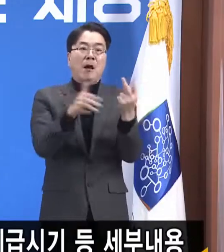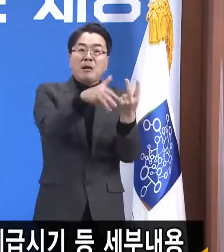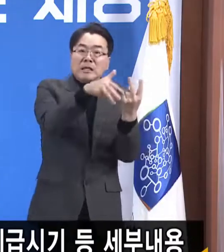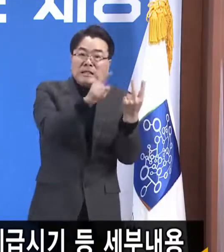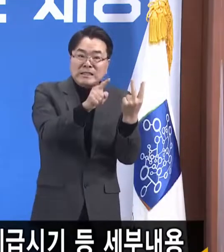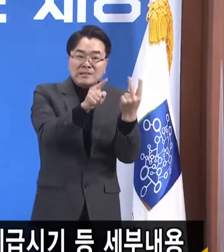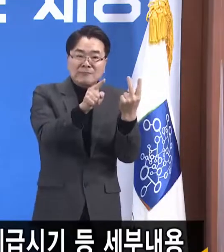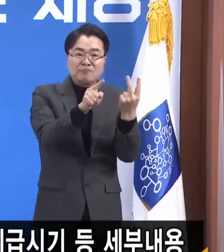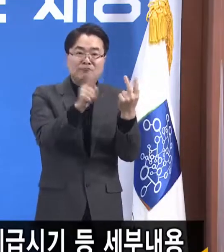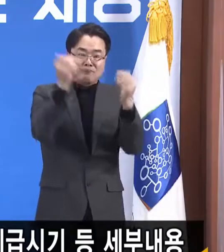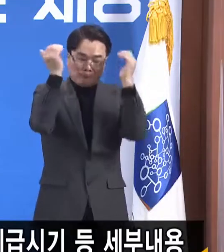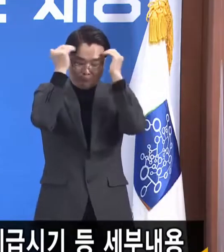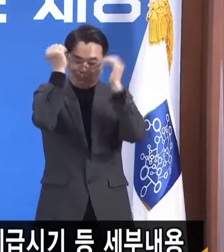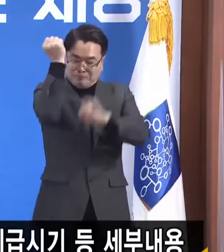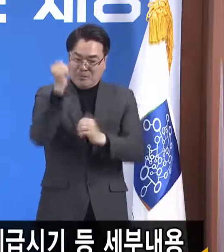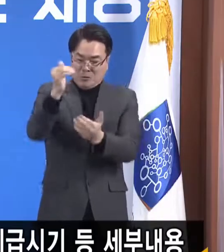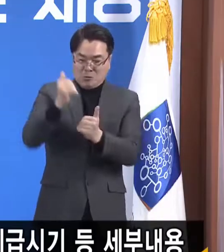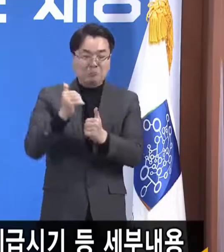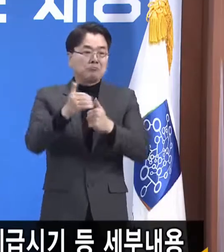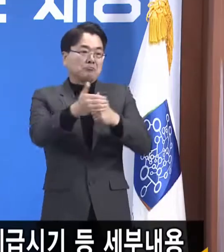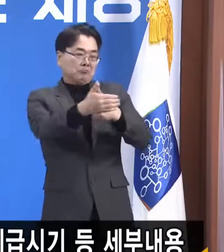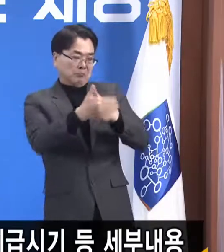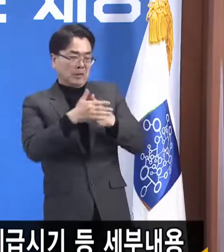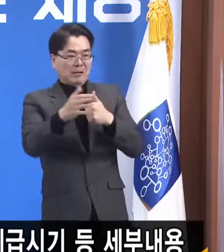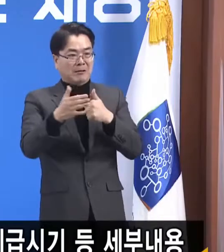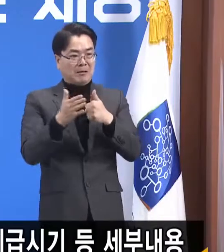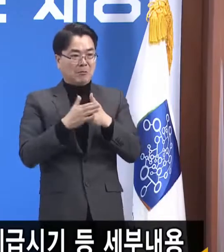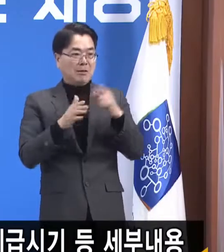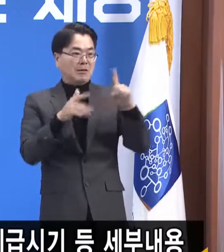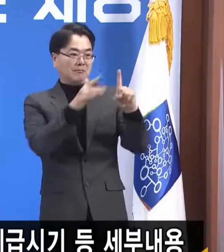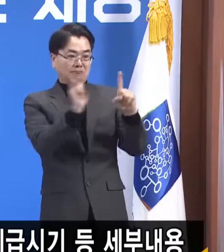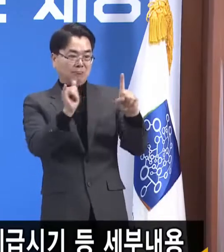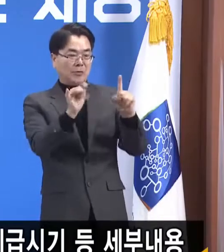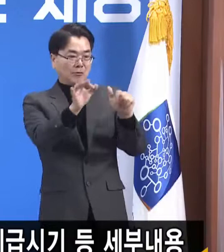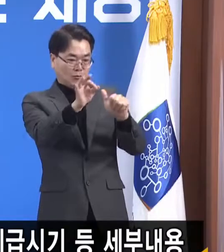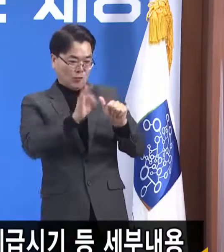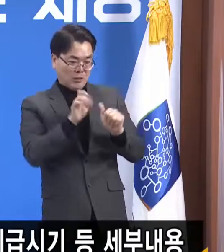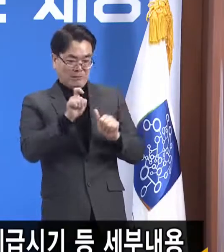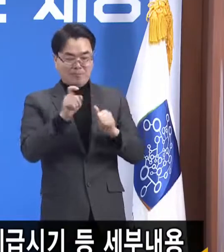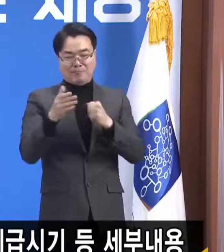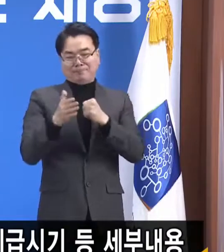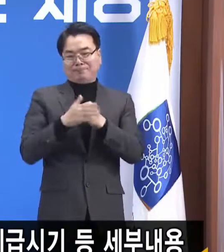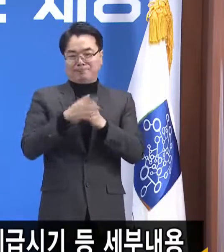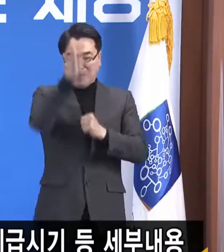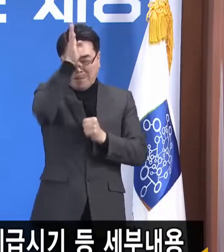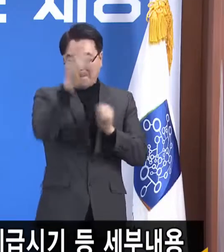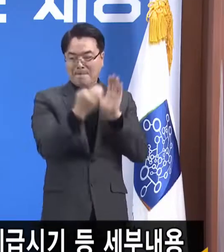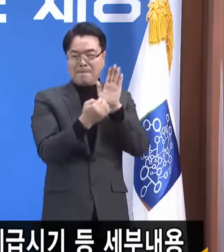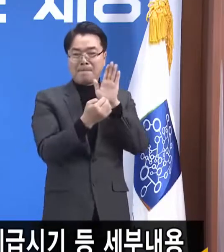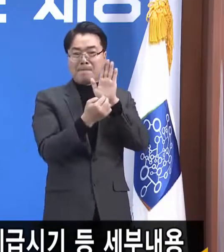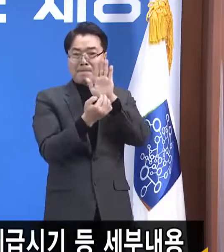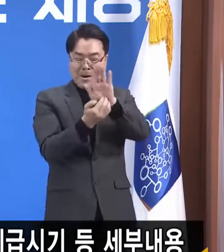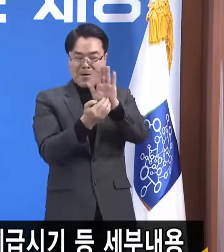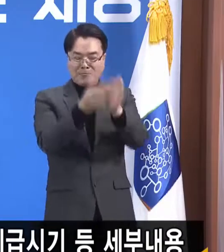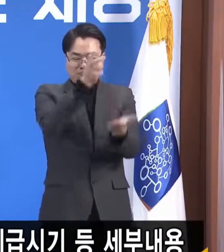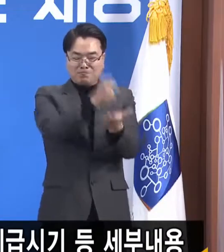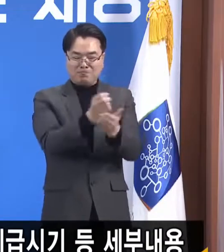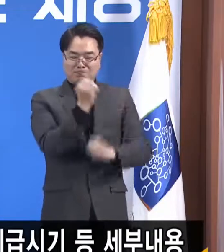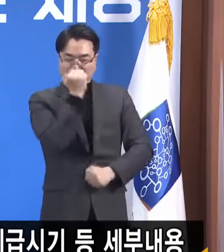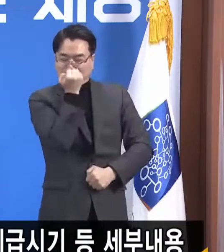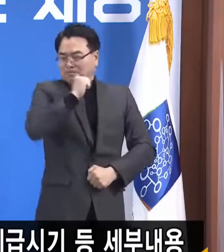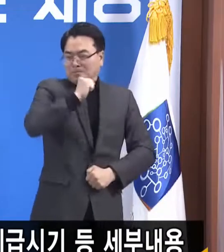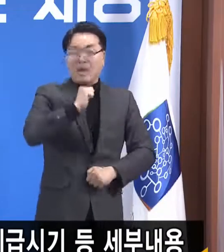재난기본소득 지급을 이유로 1인당 10만 원을 쓰기 위해서 방역 수칙을 어기지는 않으실 것입니다.